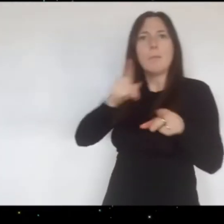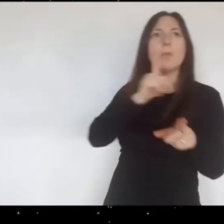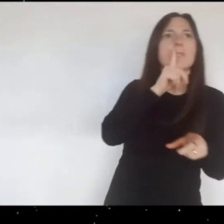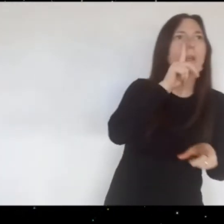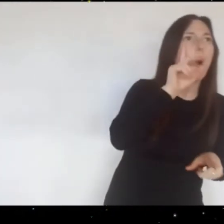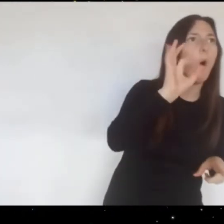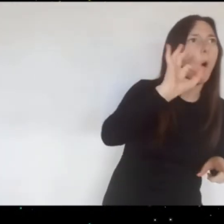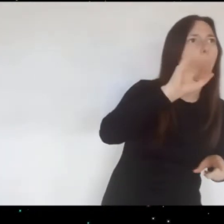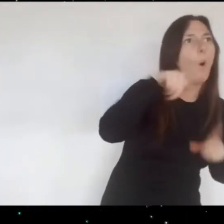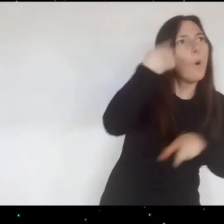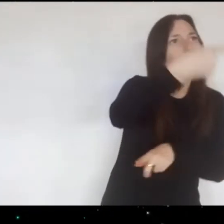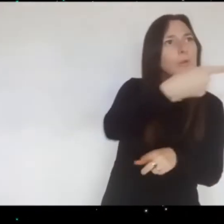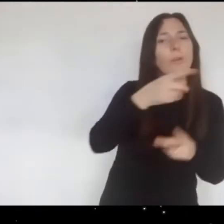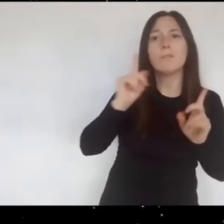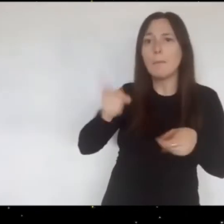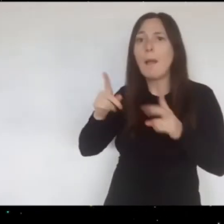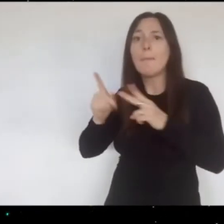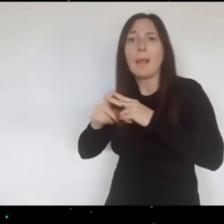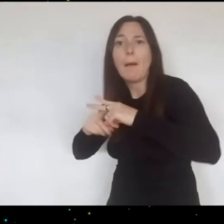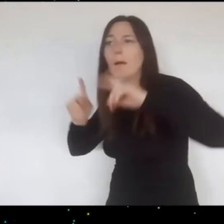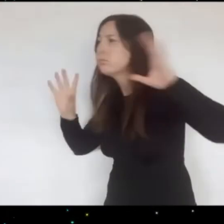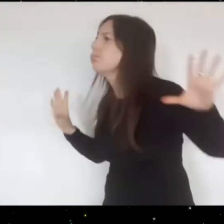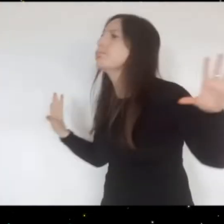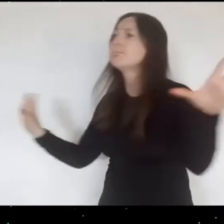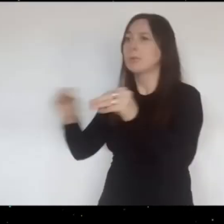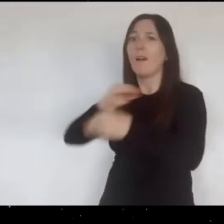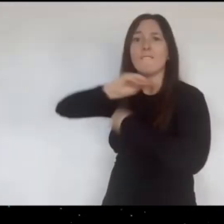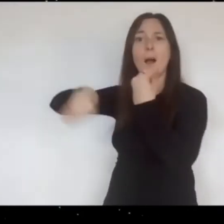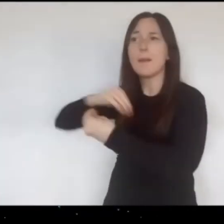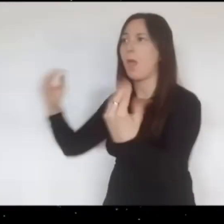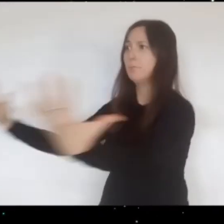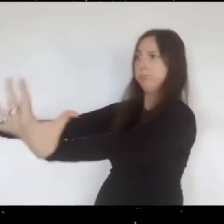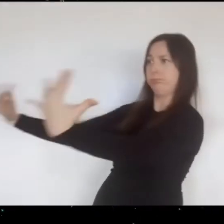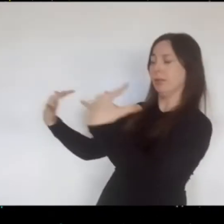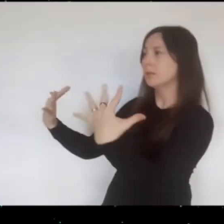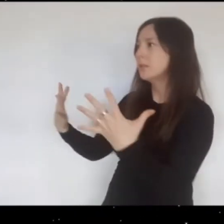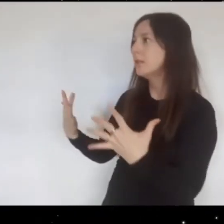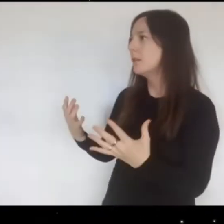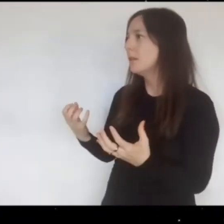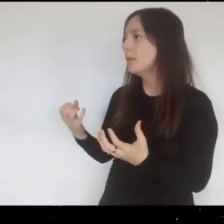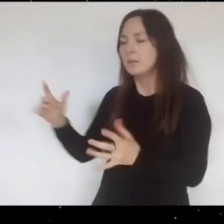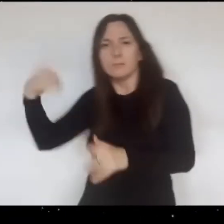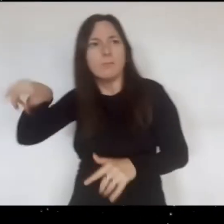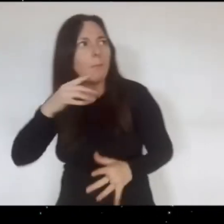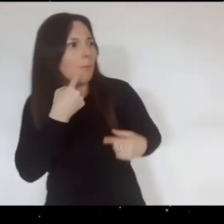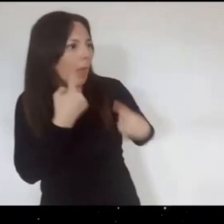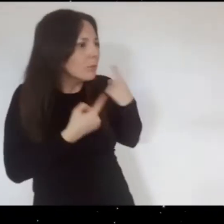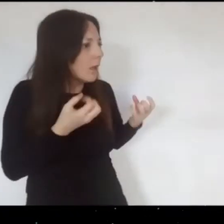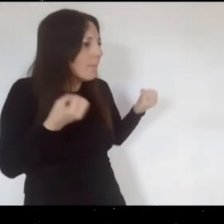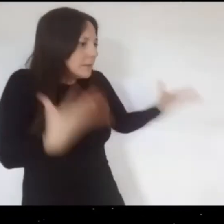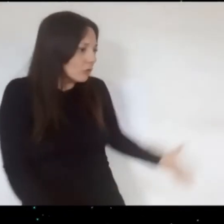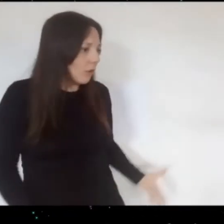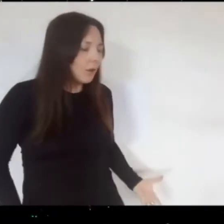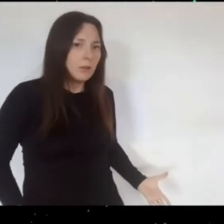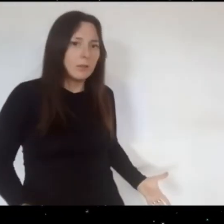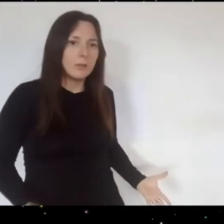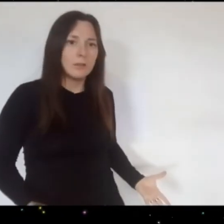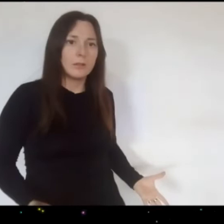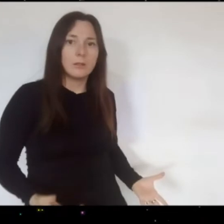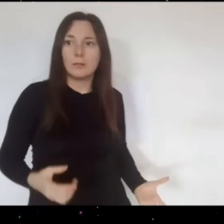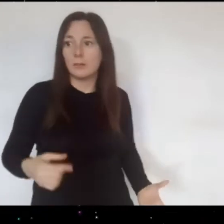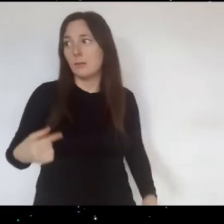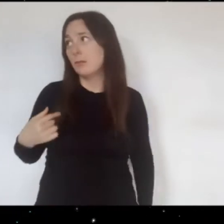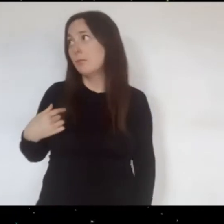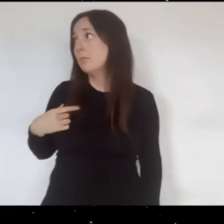tía Marta y el tío Javier y hasta la prima Miriam ¿Qué pasó? preguntan